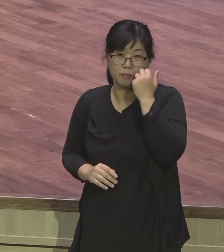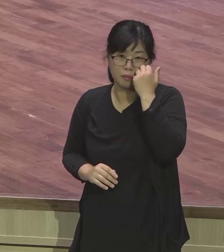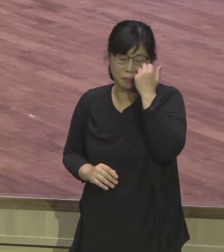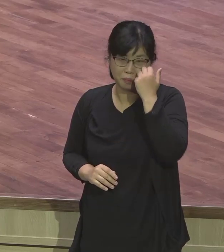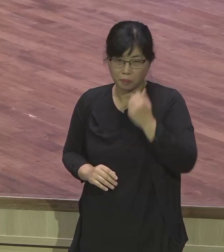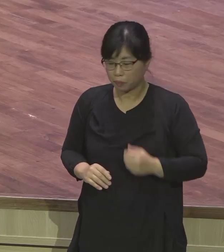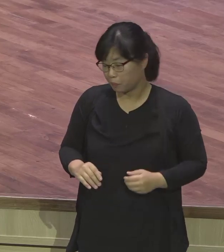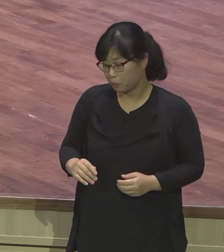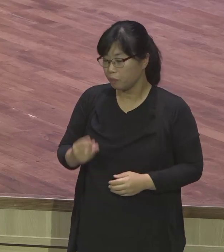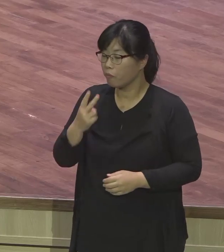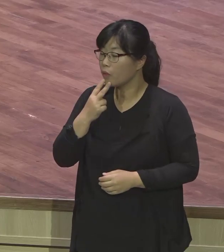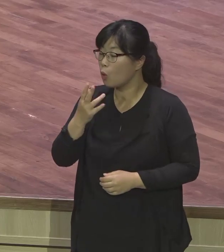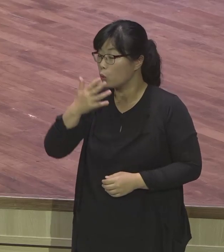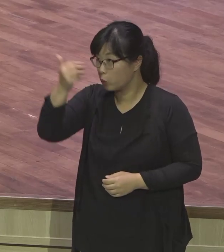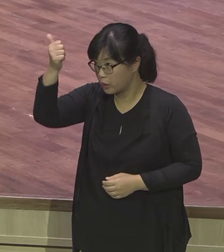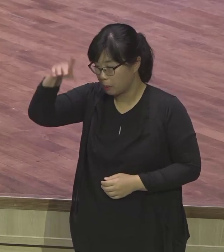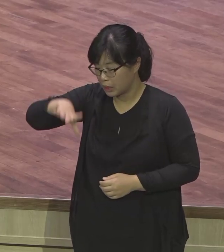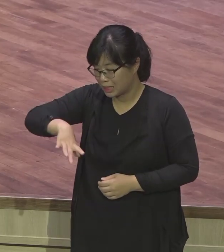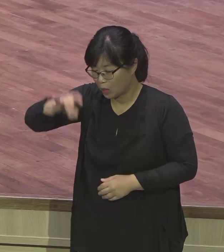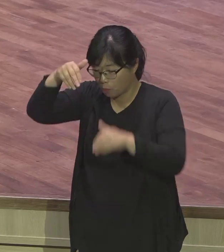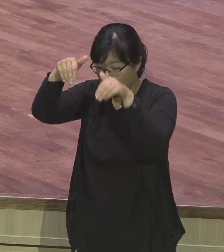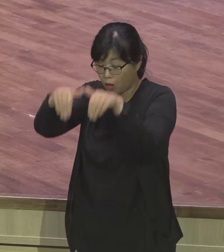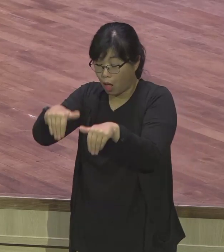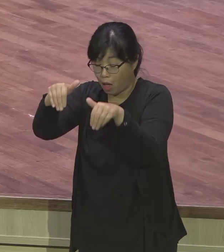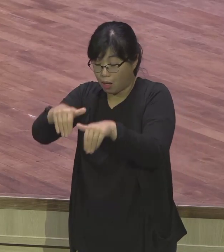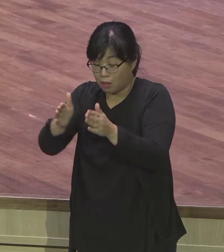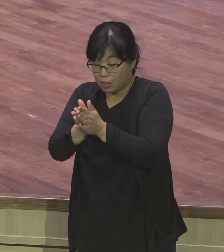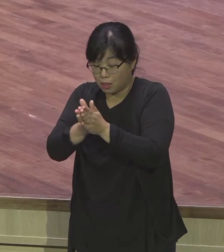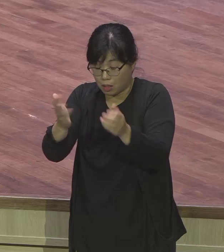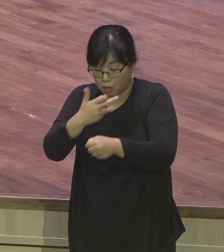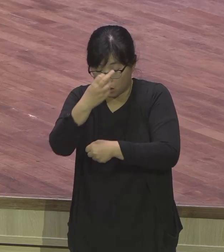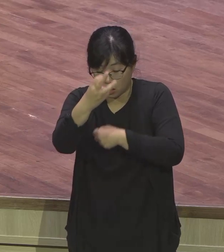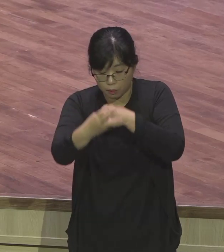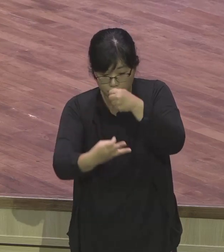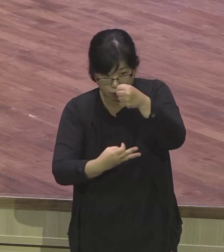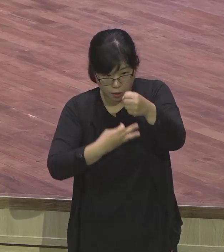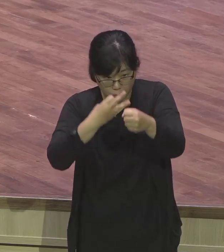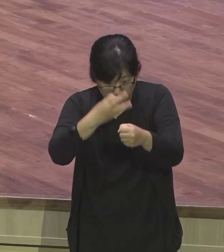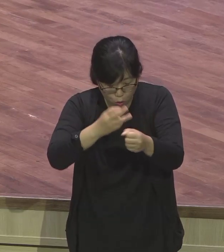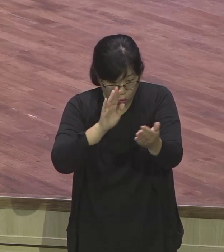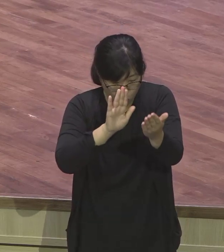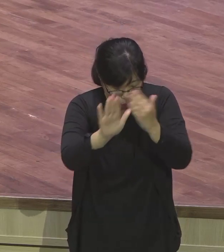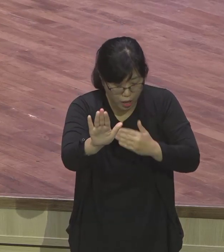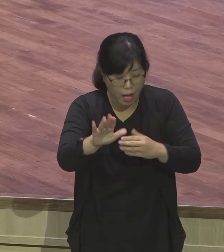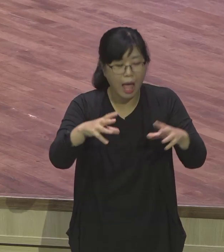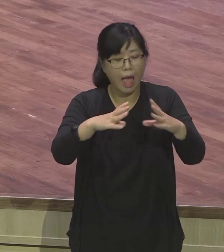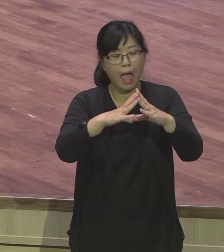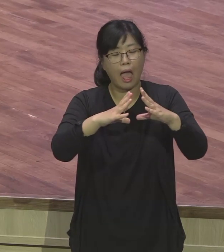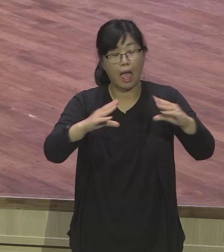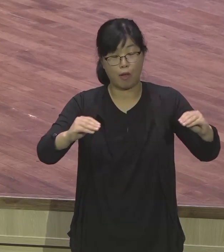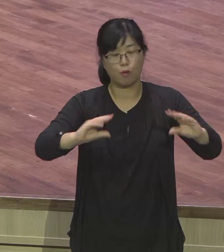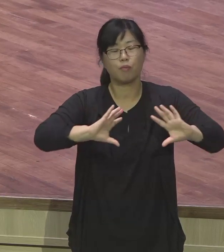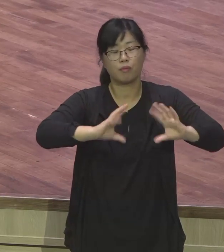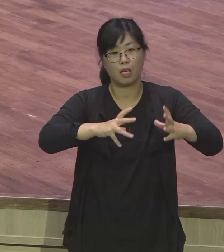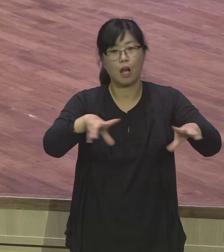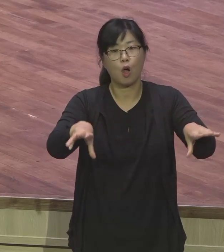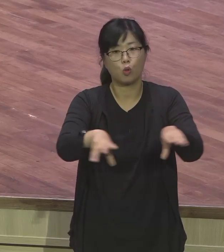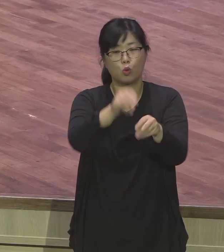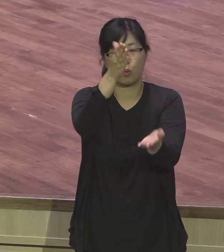전국을 다스리는 총리로 오르게 되었습니다 하나님의 절대 죽을 인정하면 어떤 상황